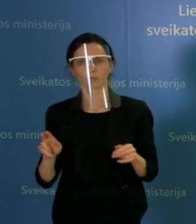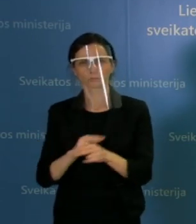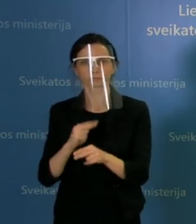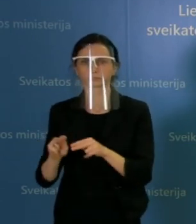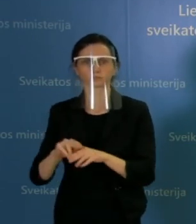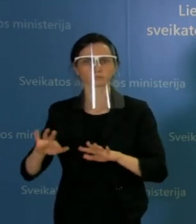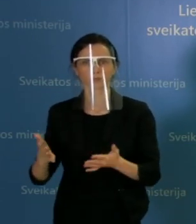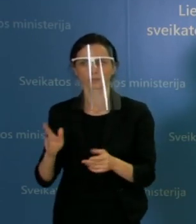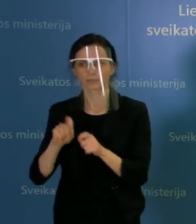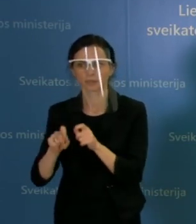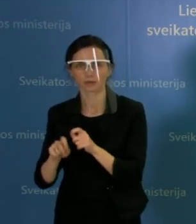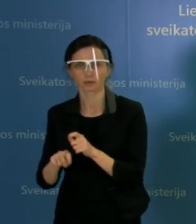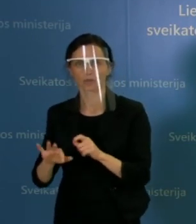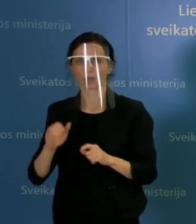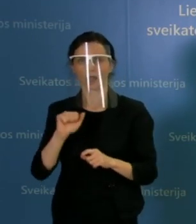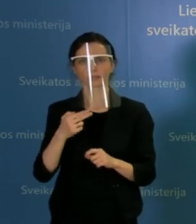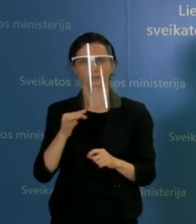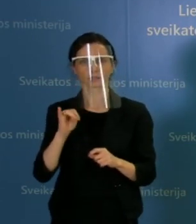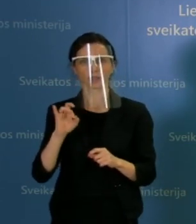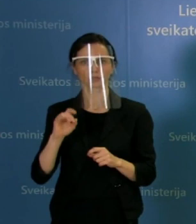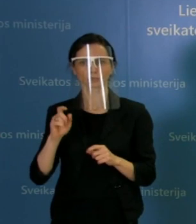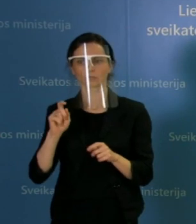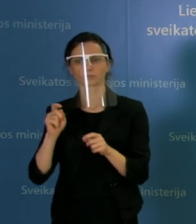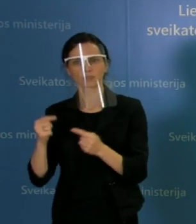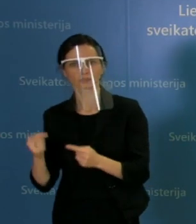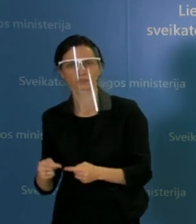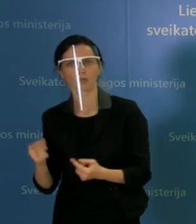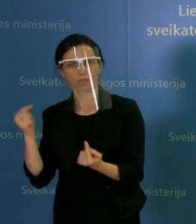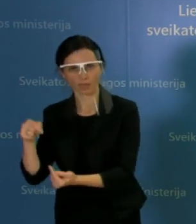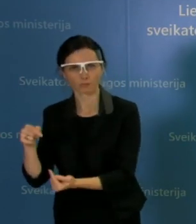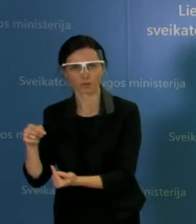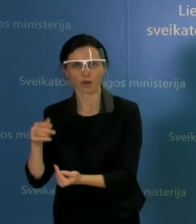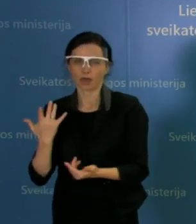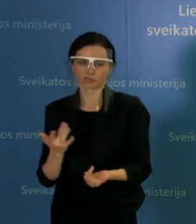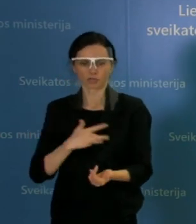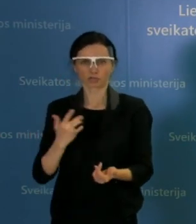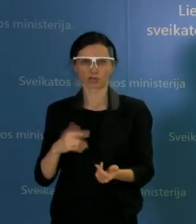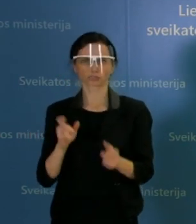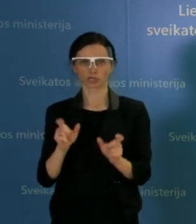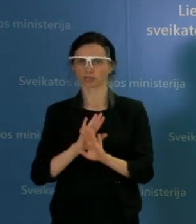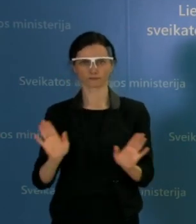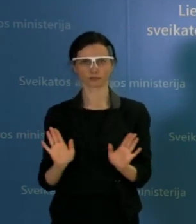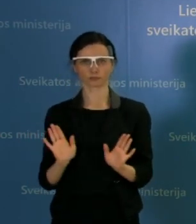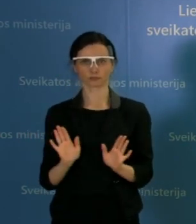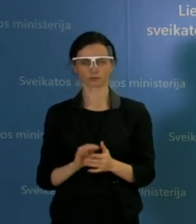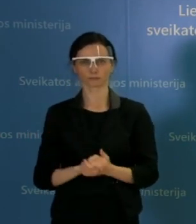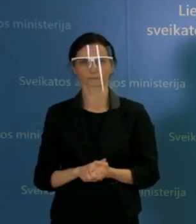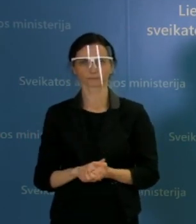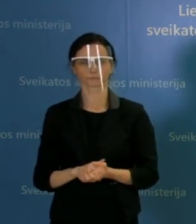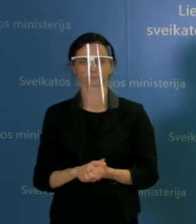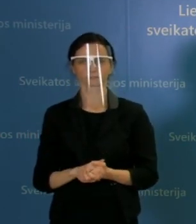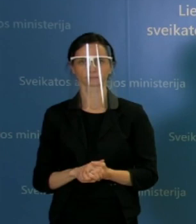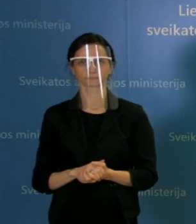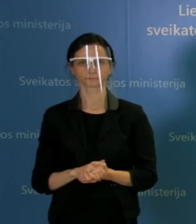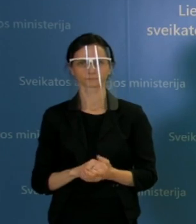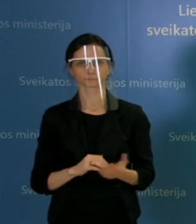galvojama apie tuos antigenų testus ir ar čia apsiribosim tik tais tais apribojimais griežtesniais, ar visgi yra kažkas ir daugiau